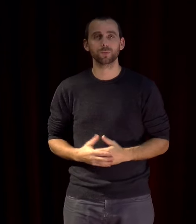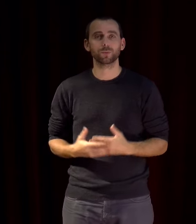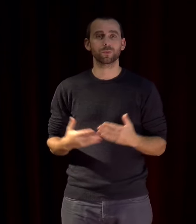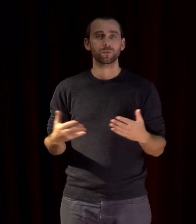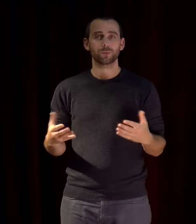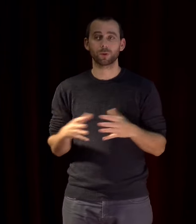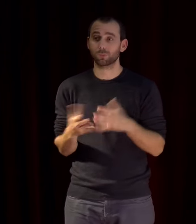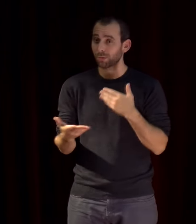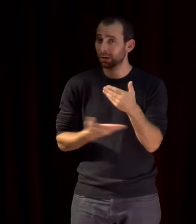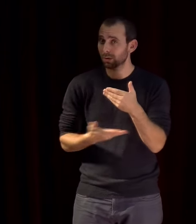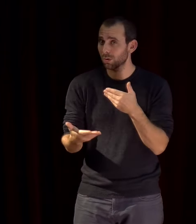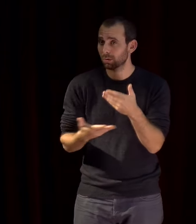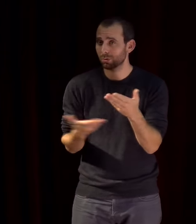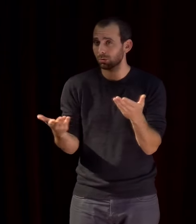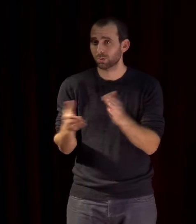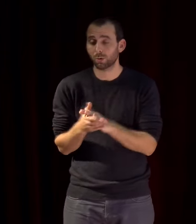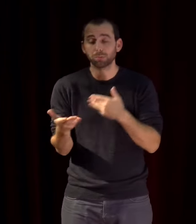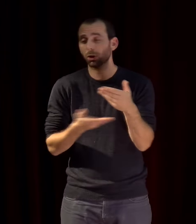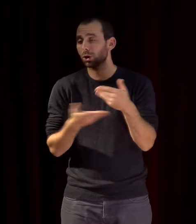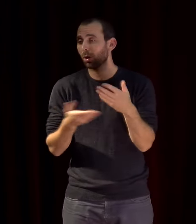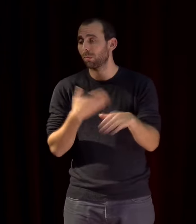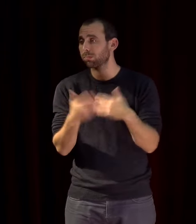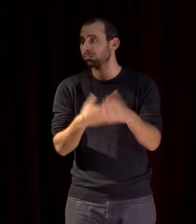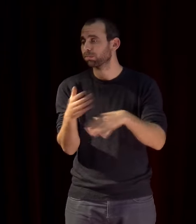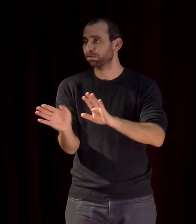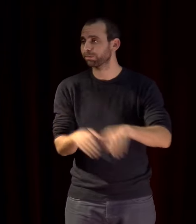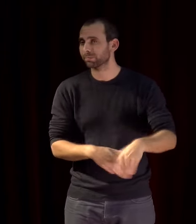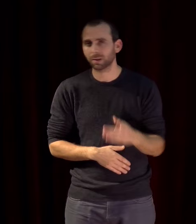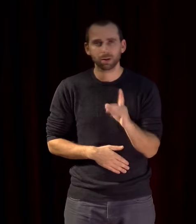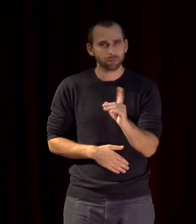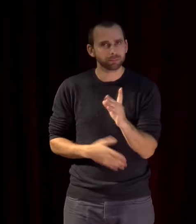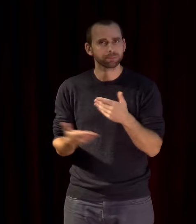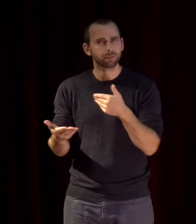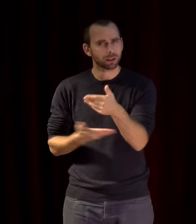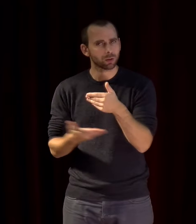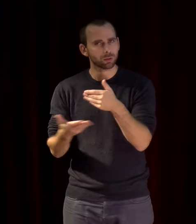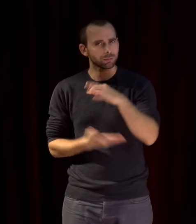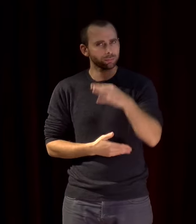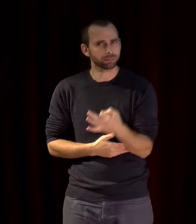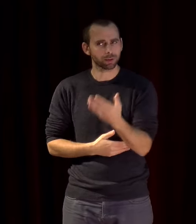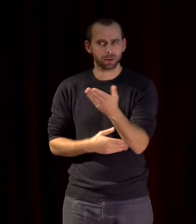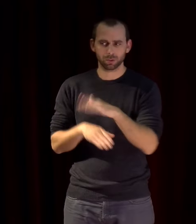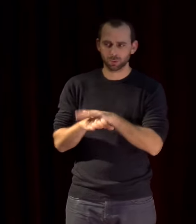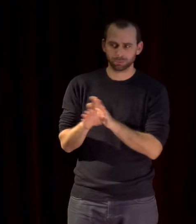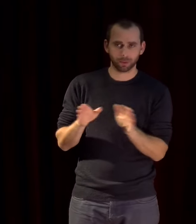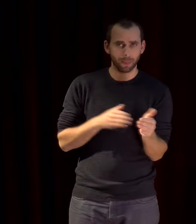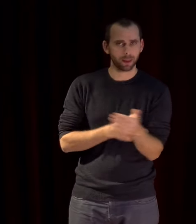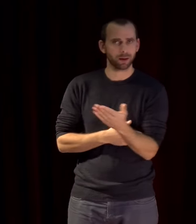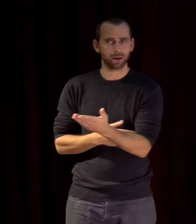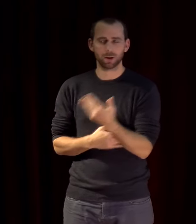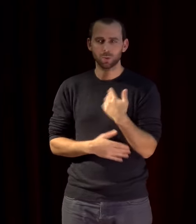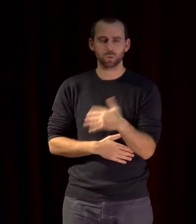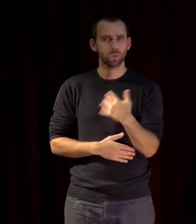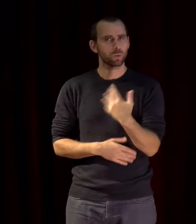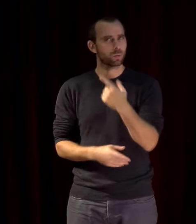d'échange pas comme ça dans l'air mais sur ils sont jamais éludés les enjeux actuels à